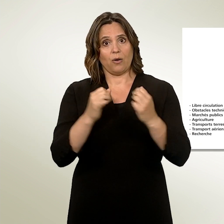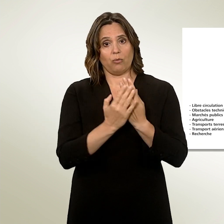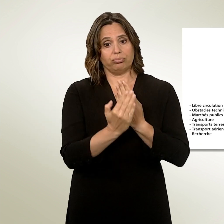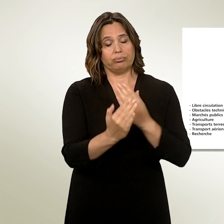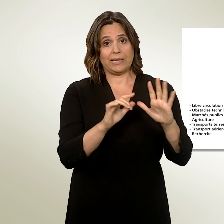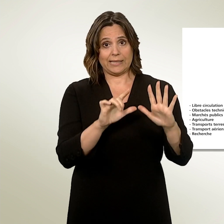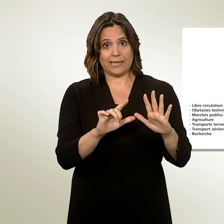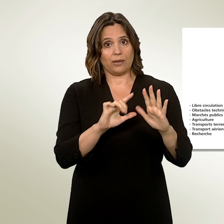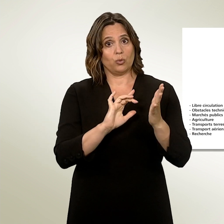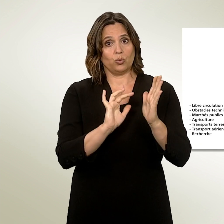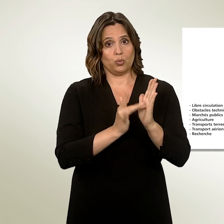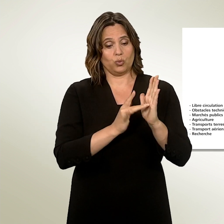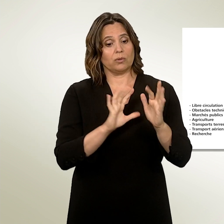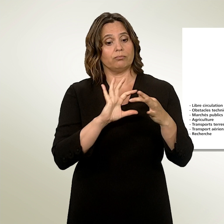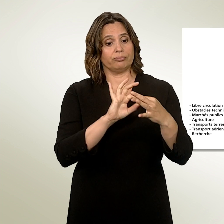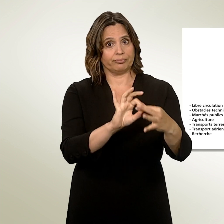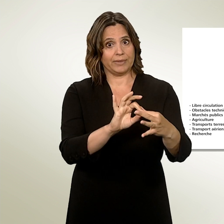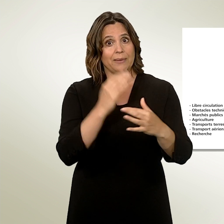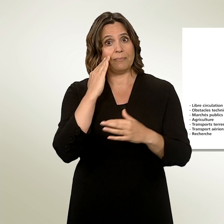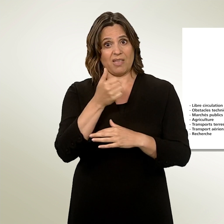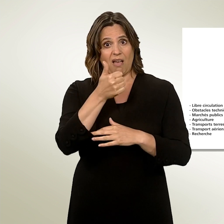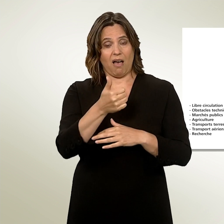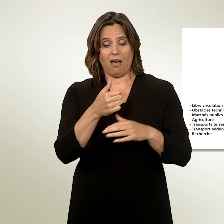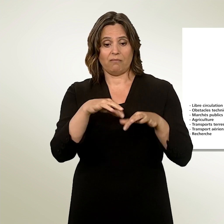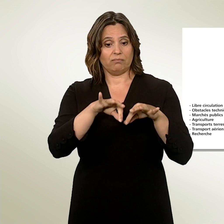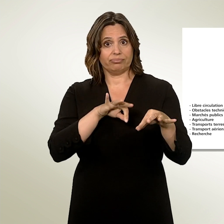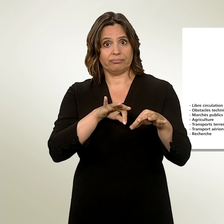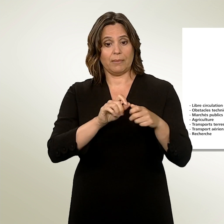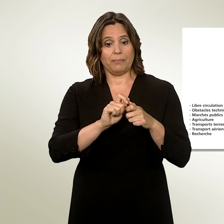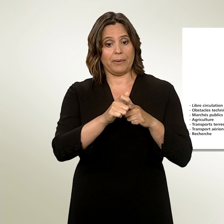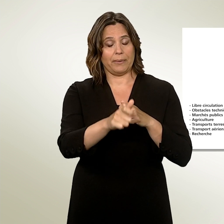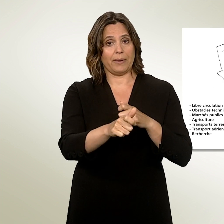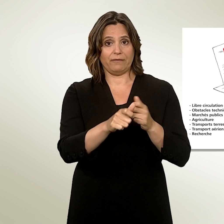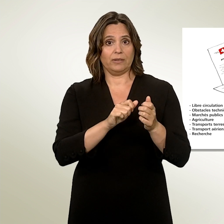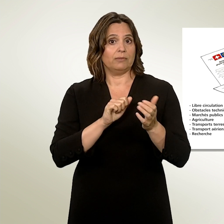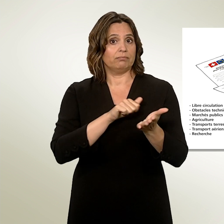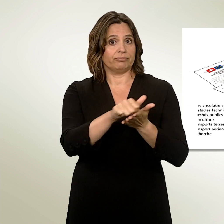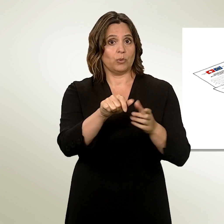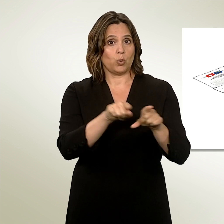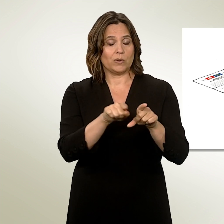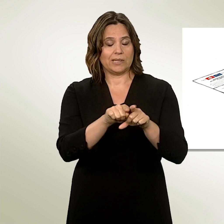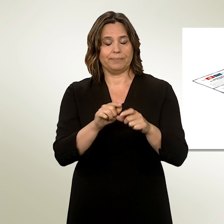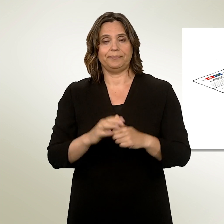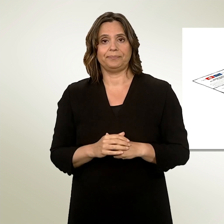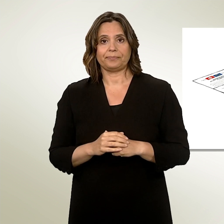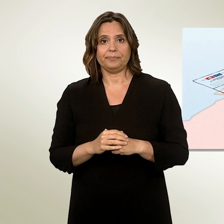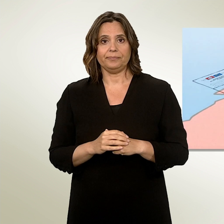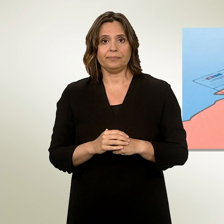Si l'accord sur la libre circulation des personnes est dénoncé, les six autres accords s'éteindront également. Les accords